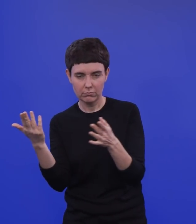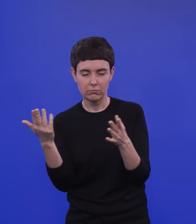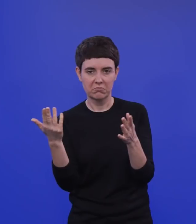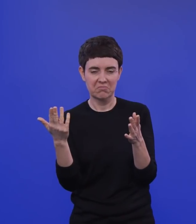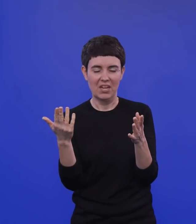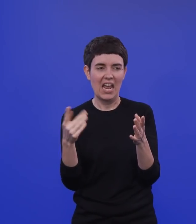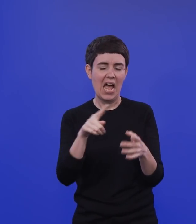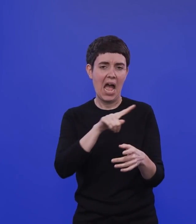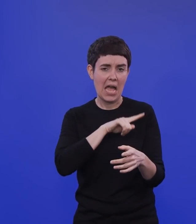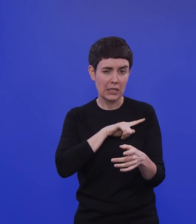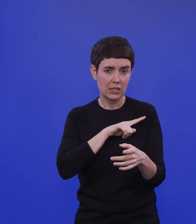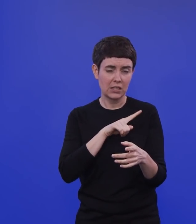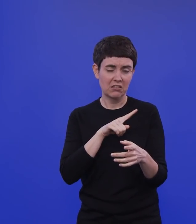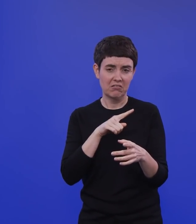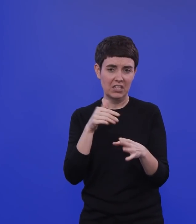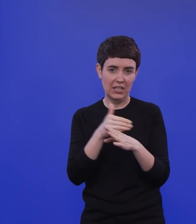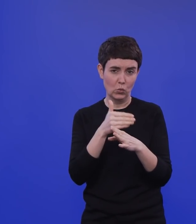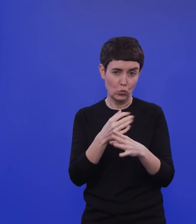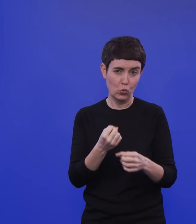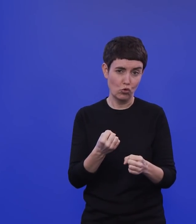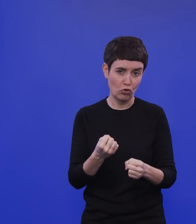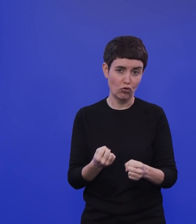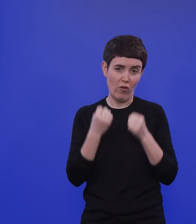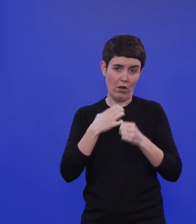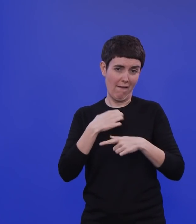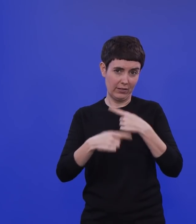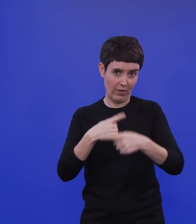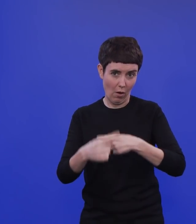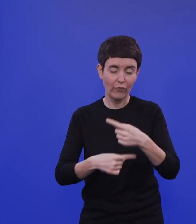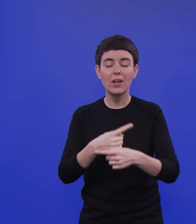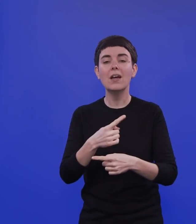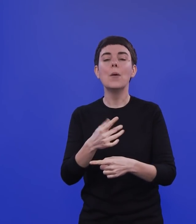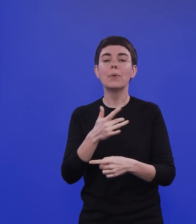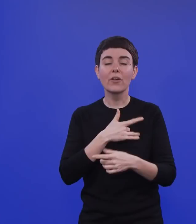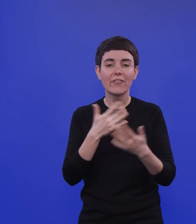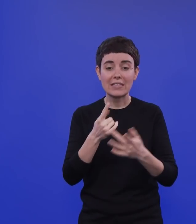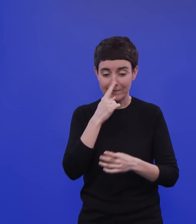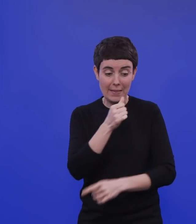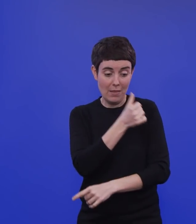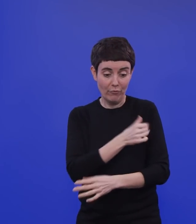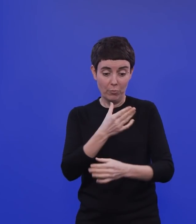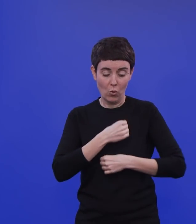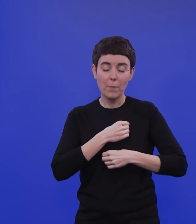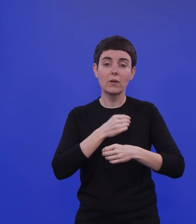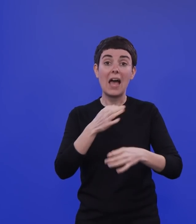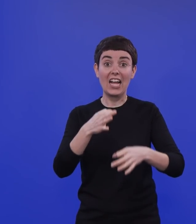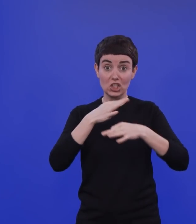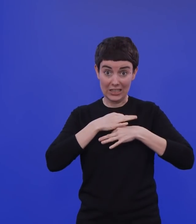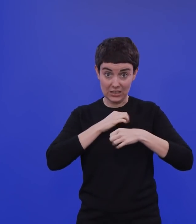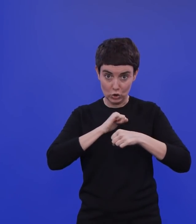betrifft in allererster Linie klinisch auffällige Infektionen. Das können aber eben auch Halsschmerzen sein. Und was